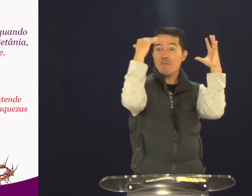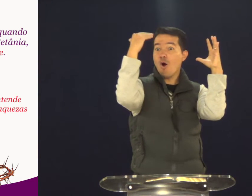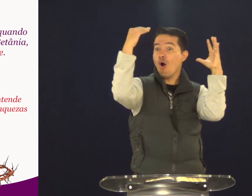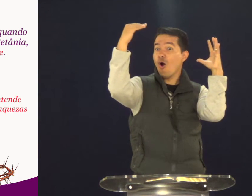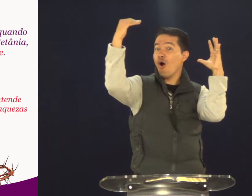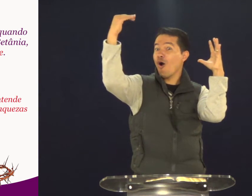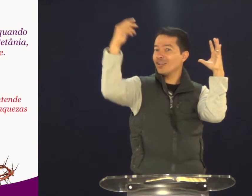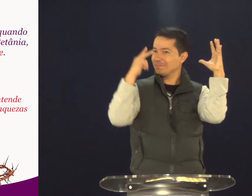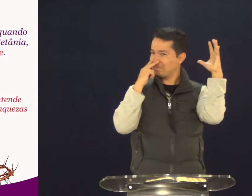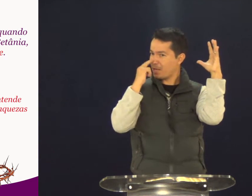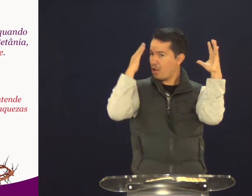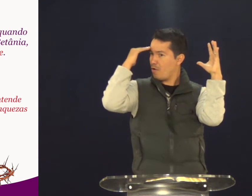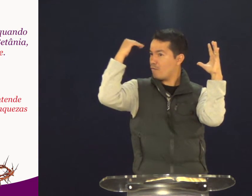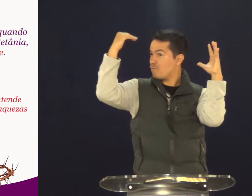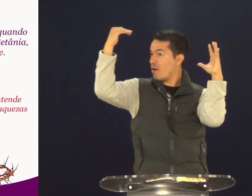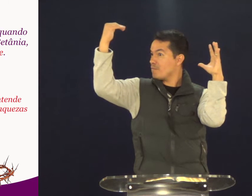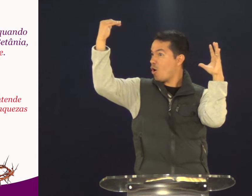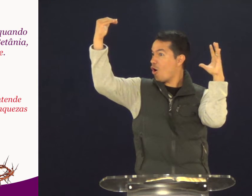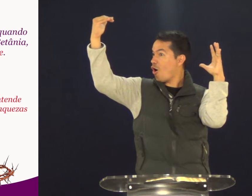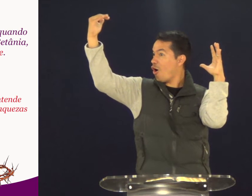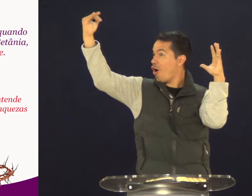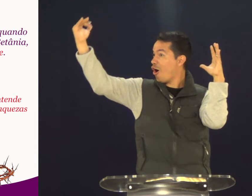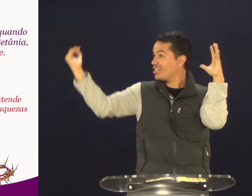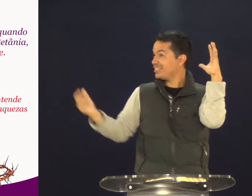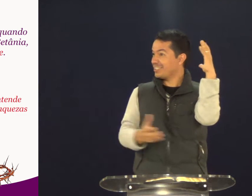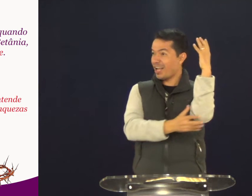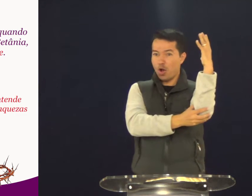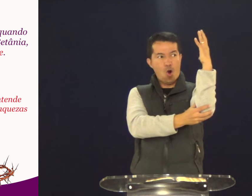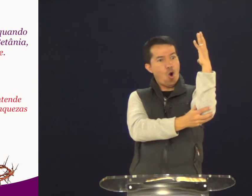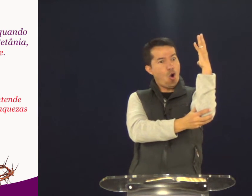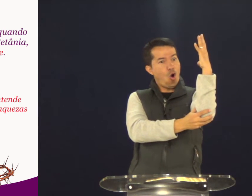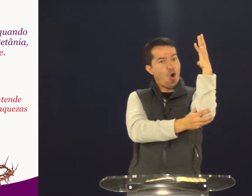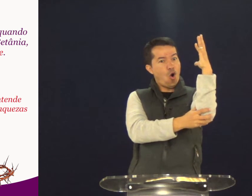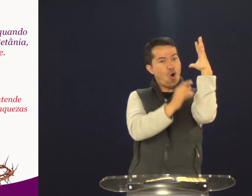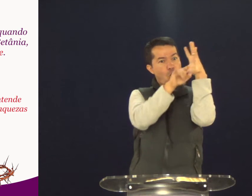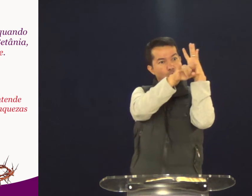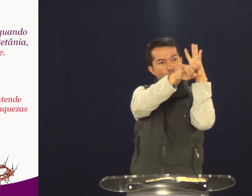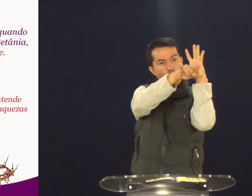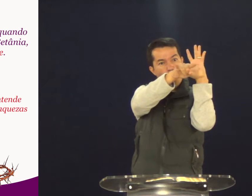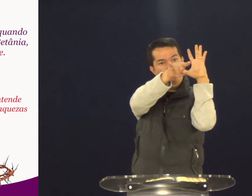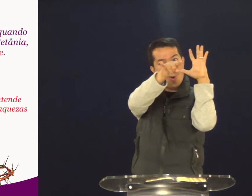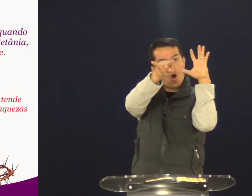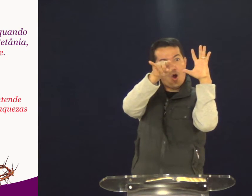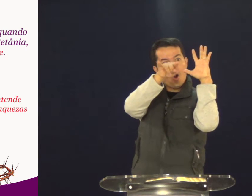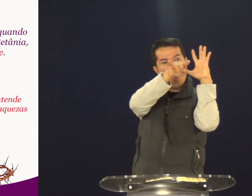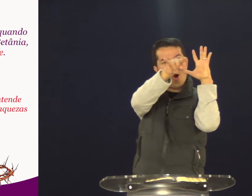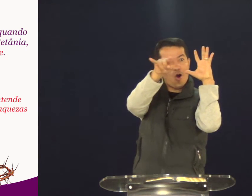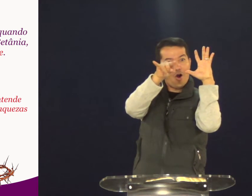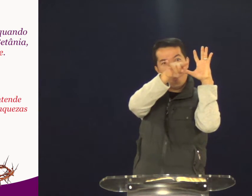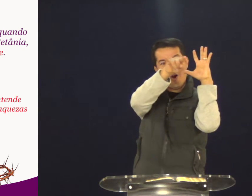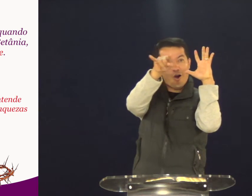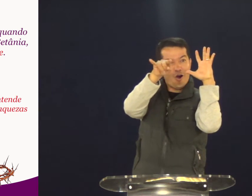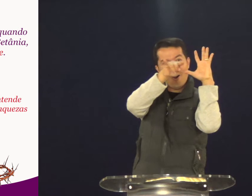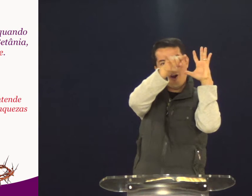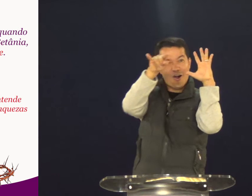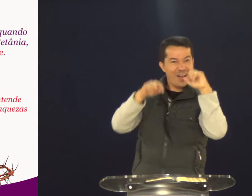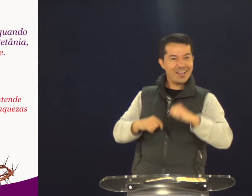Realmente linda. Uma famosa árvore, sabe? Linda. Aquela árvore que atraía